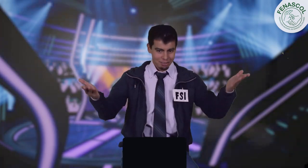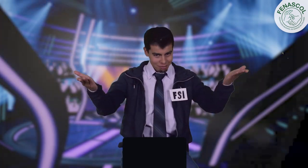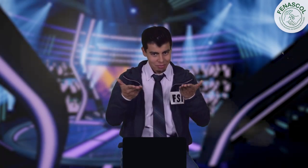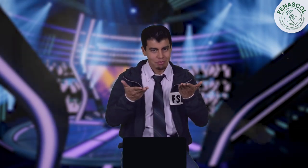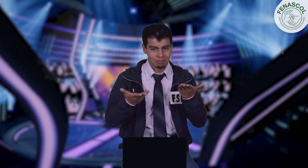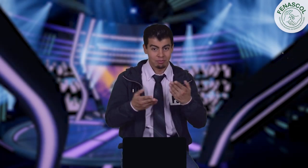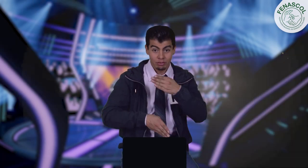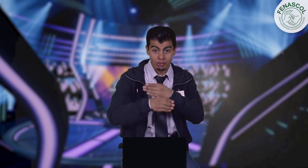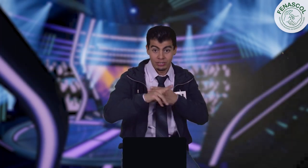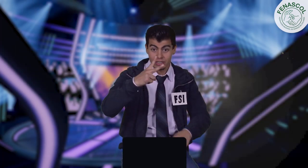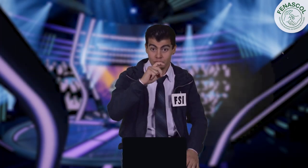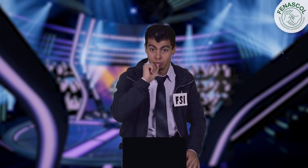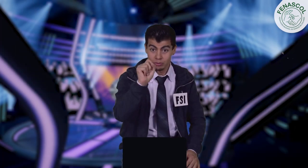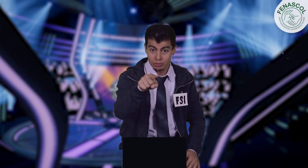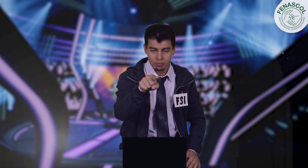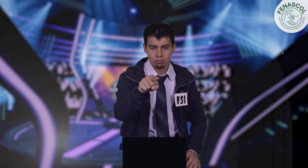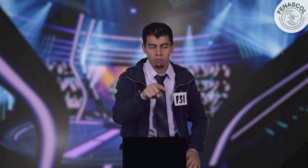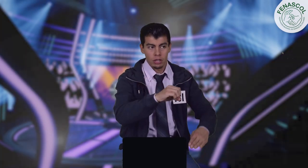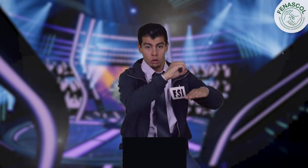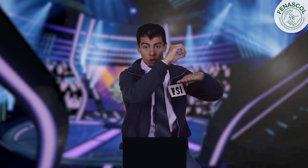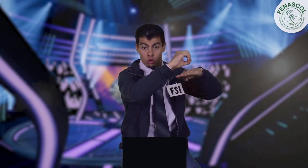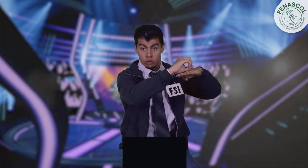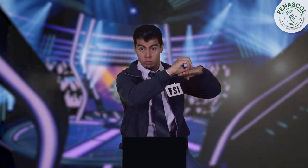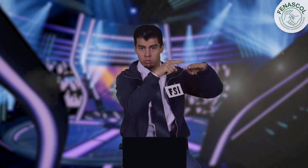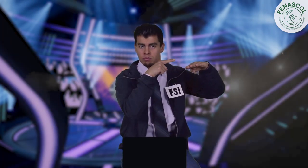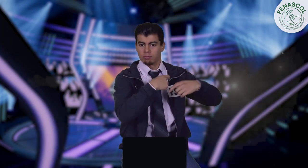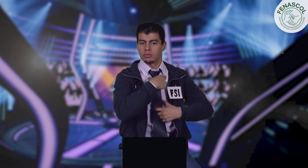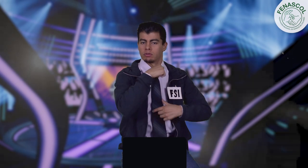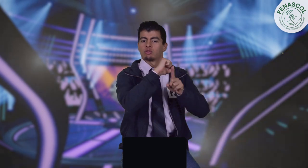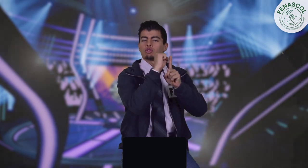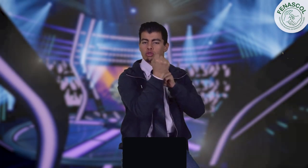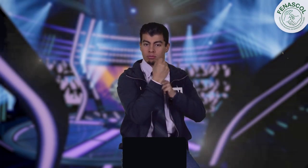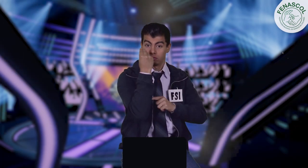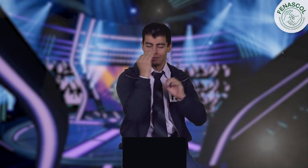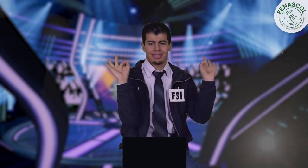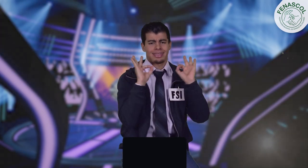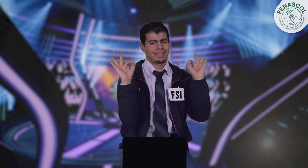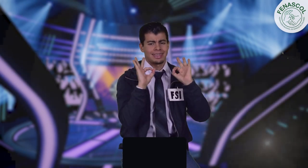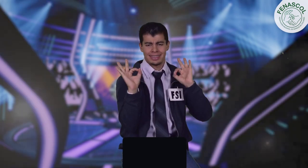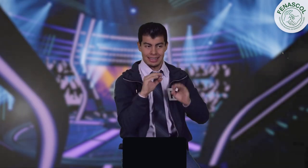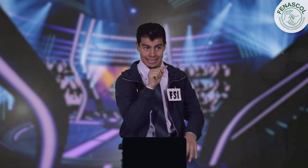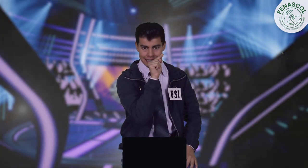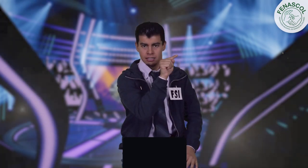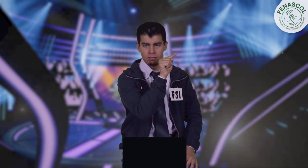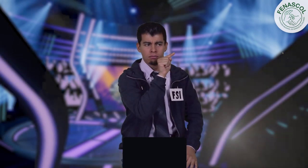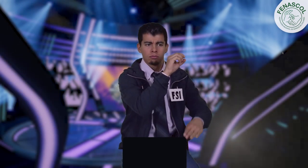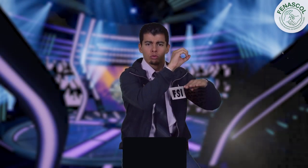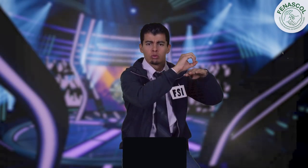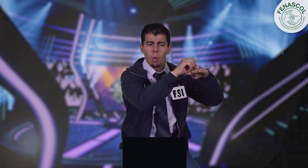Bienvenidos. Continuamos con la segunda pregunta. ¿Quiénes conforman la Asamblea General de las Organizaciones de la Sociedad Civil